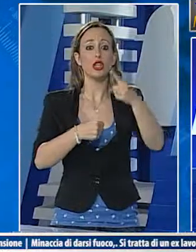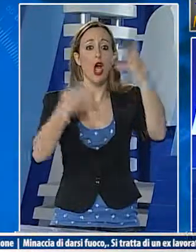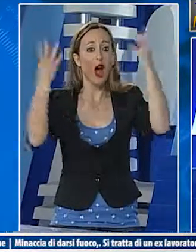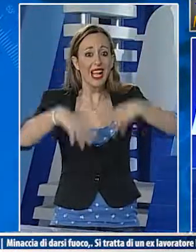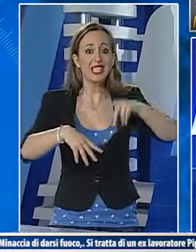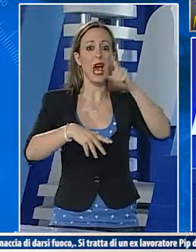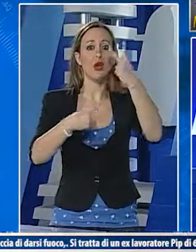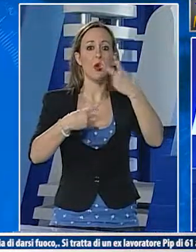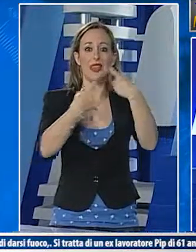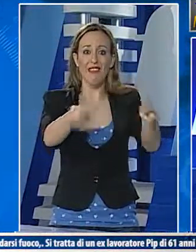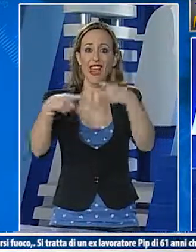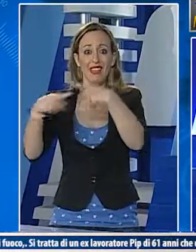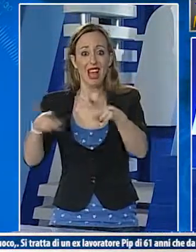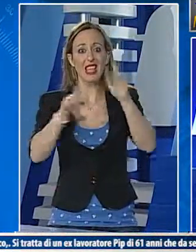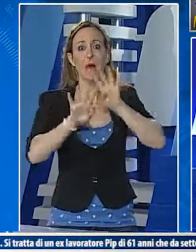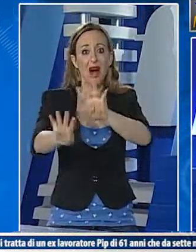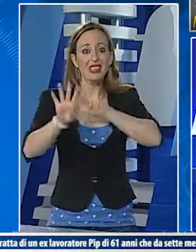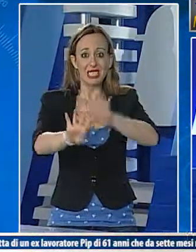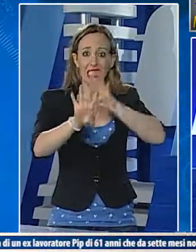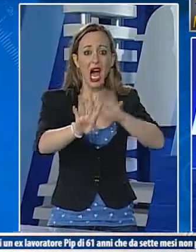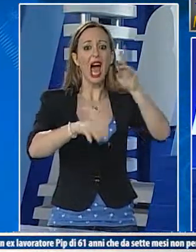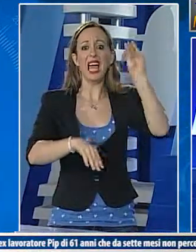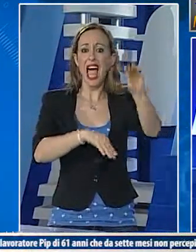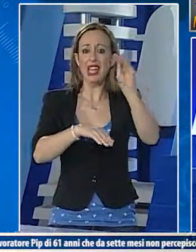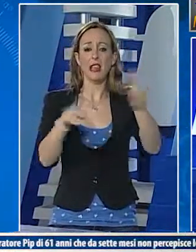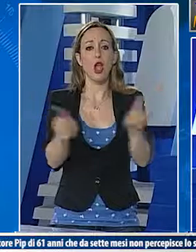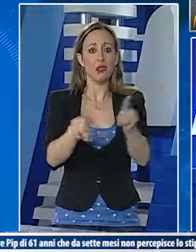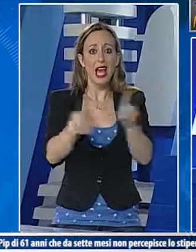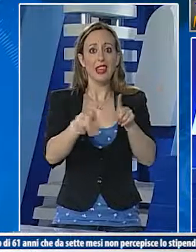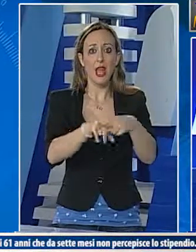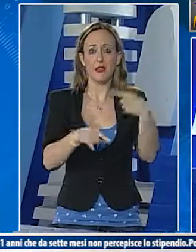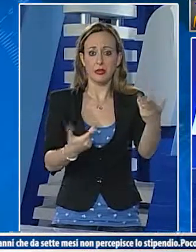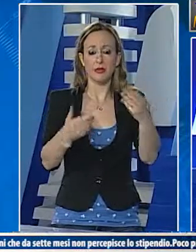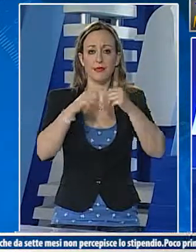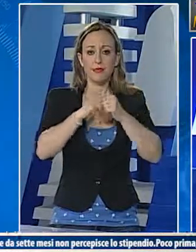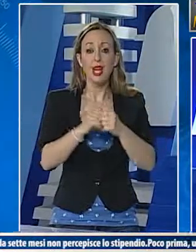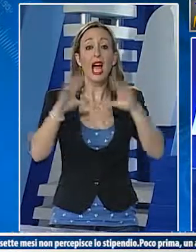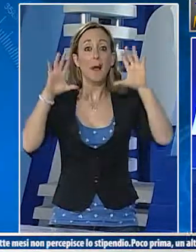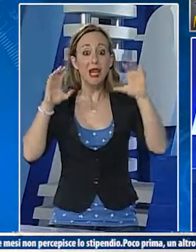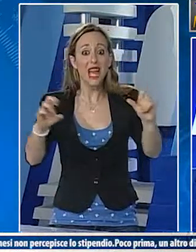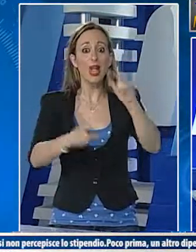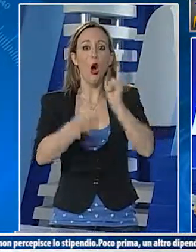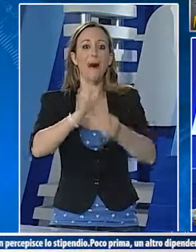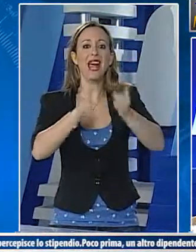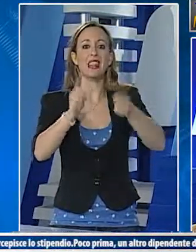obiettivo ma con una divisione che indibolisce la protesta. Oggi sono state organizzate due diverse